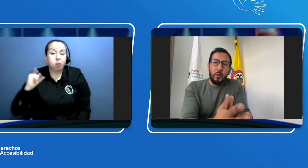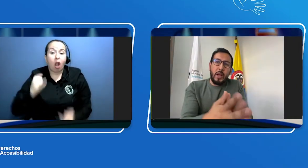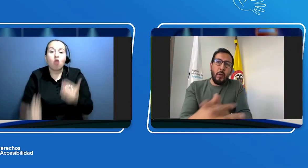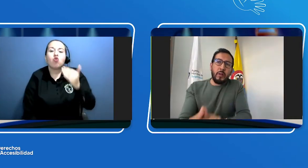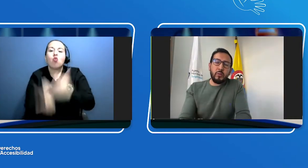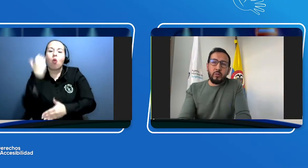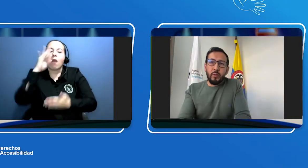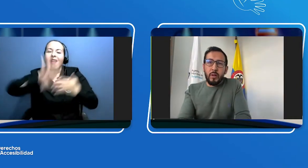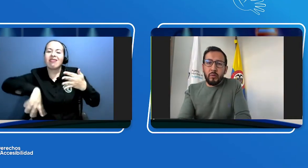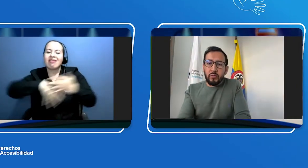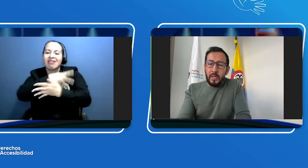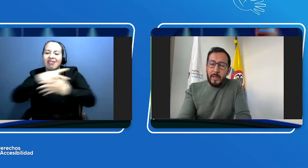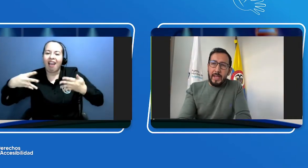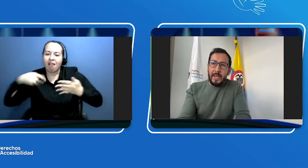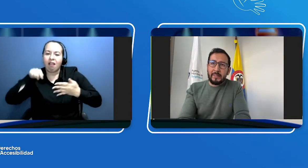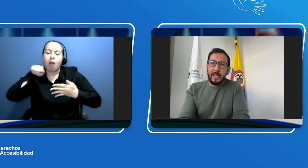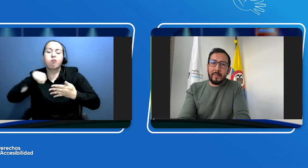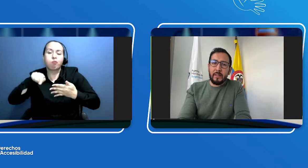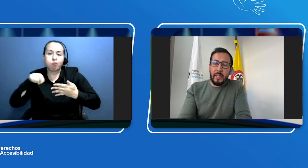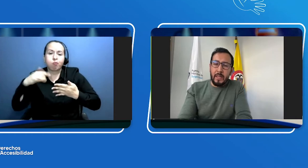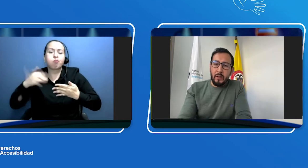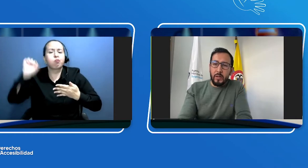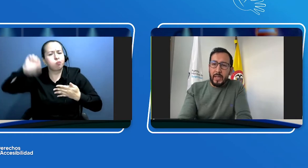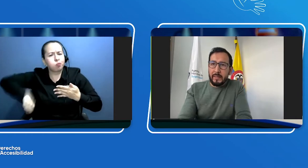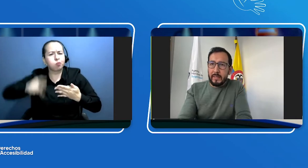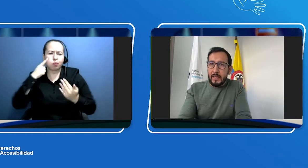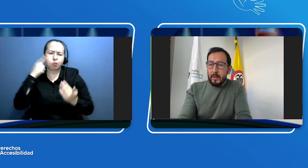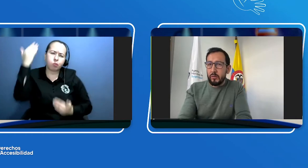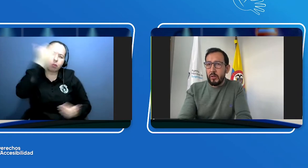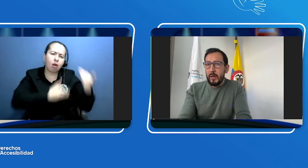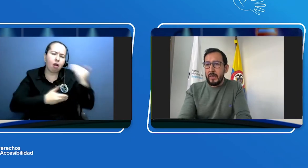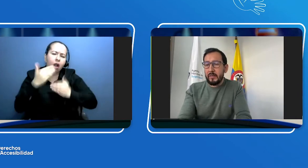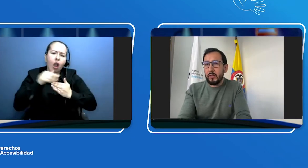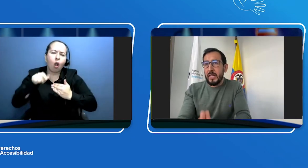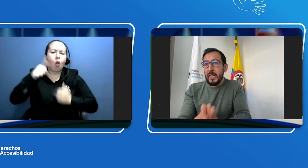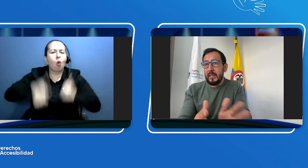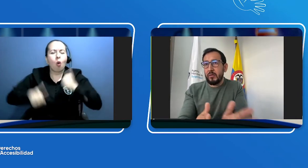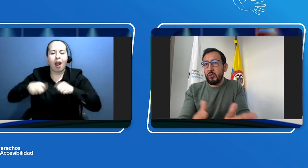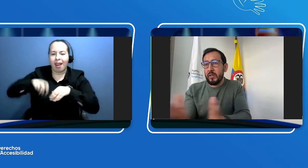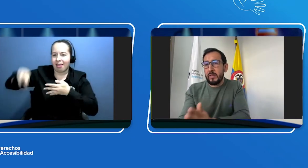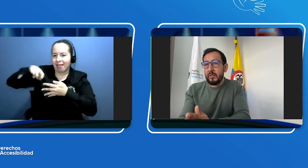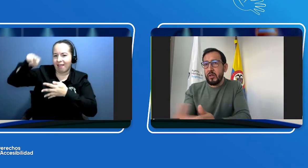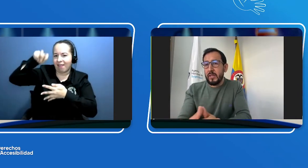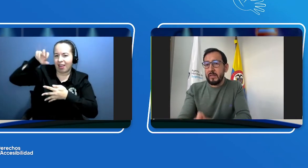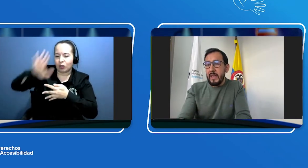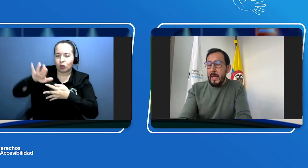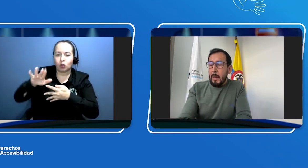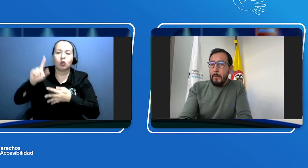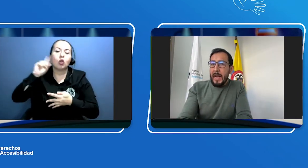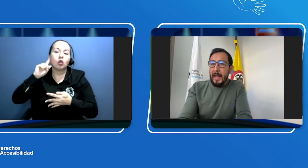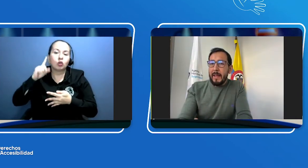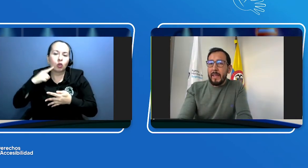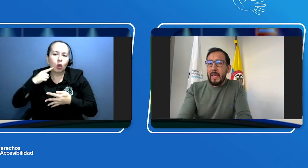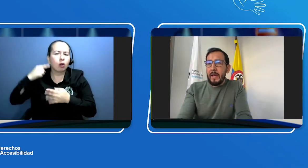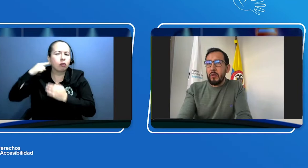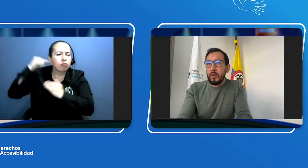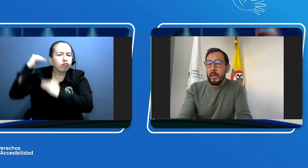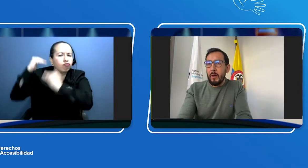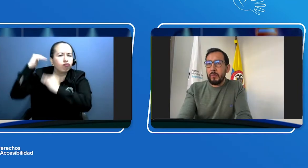la cual nosotros podemos analizar lo que es los niveles de sordera y sus restricciones para obtener